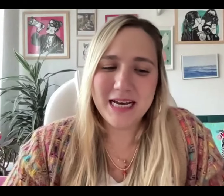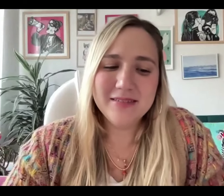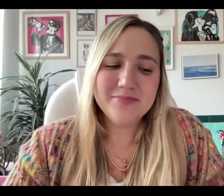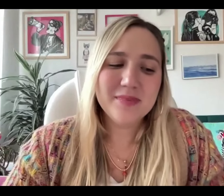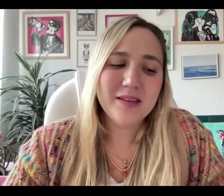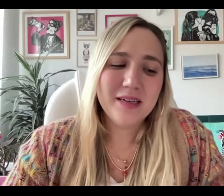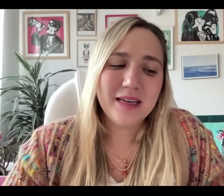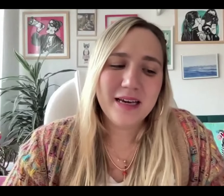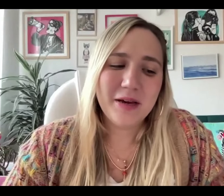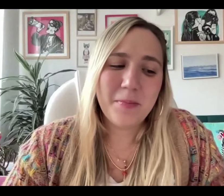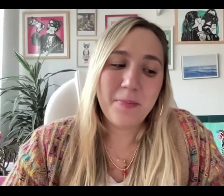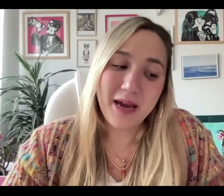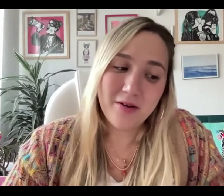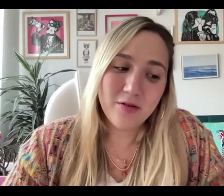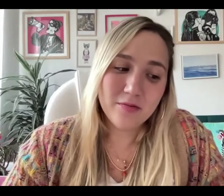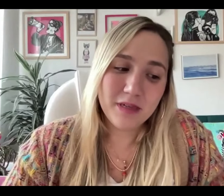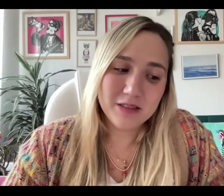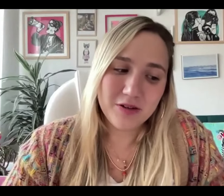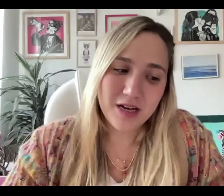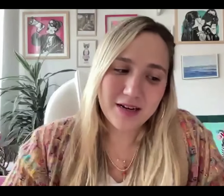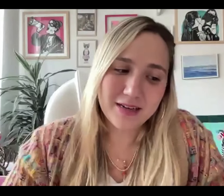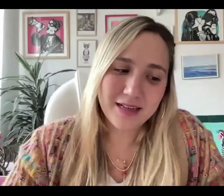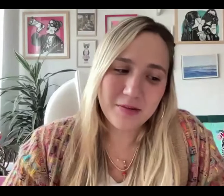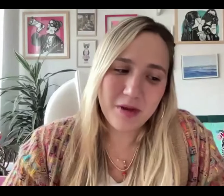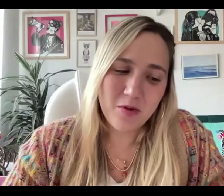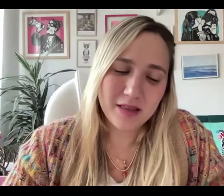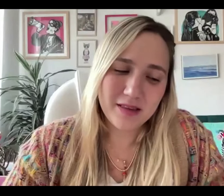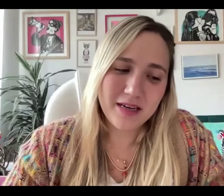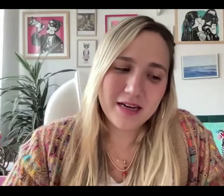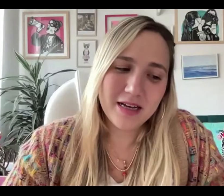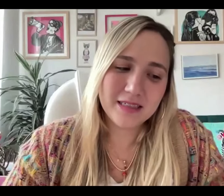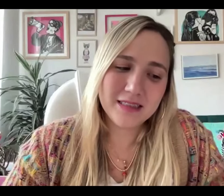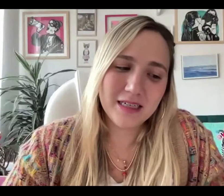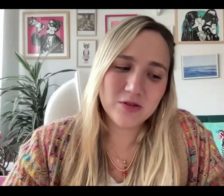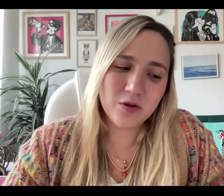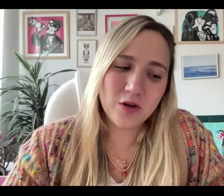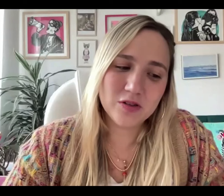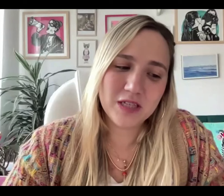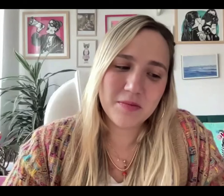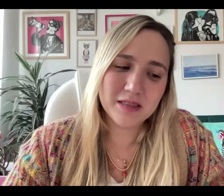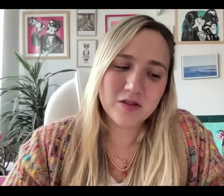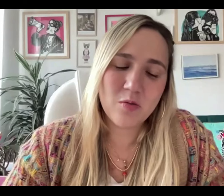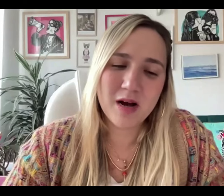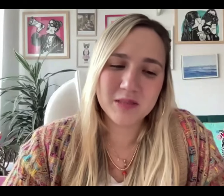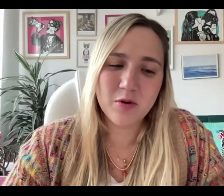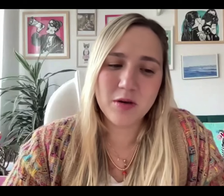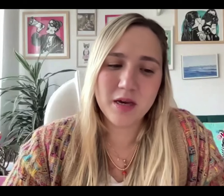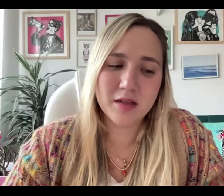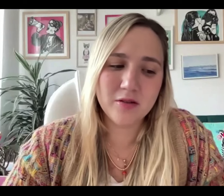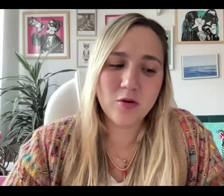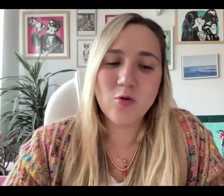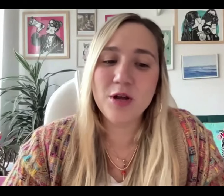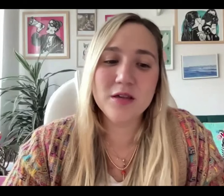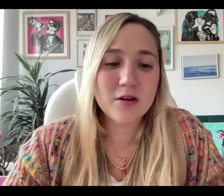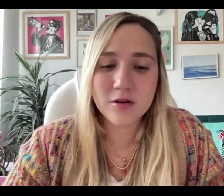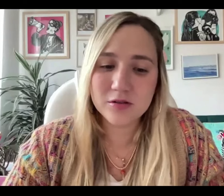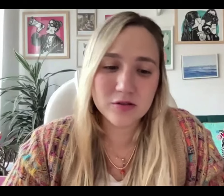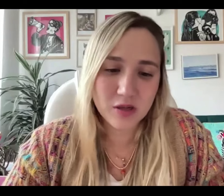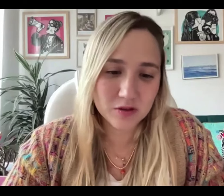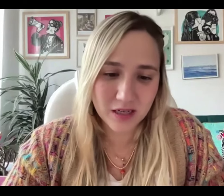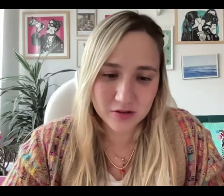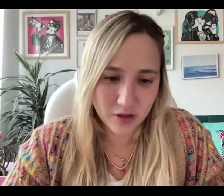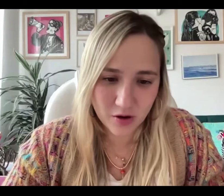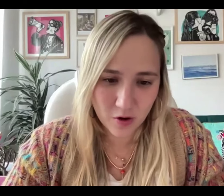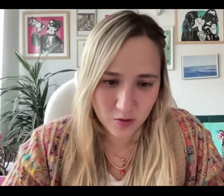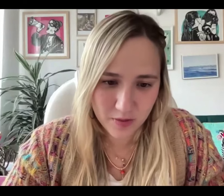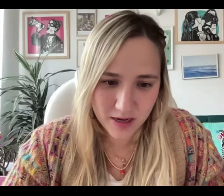discapacidad, pero mencionar que el tema de muerte digna es quizás uno de los temas con más movimiento jurídico en